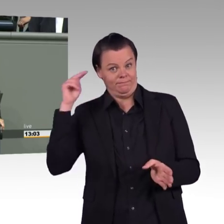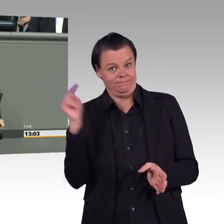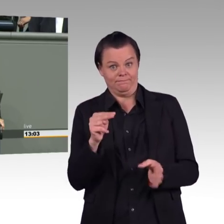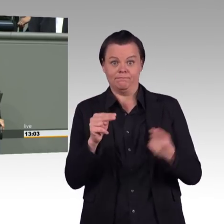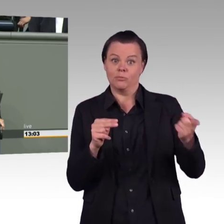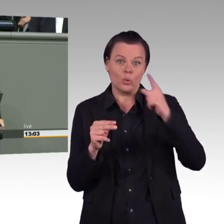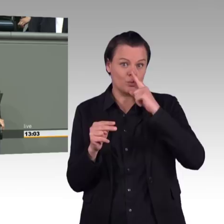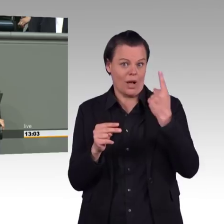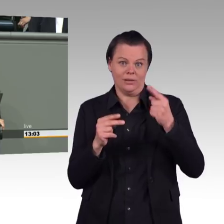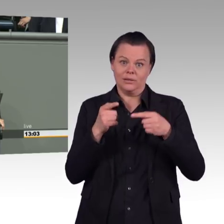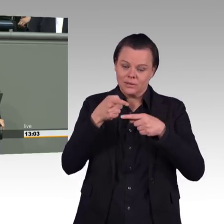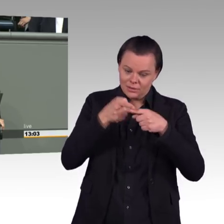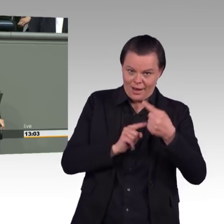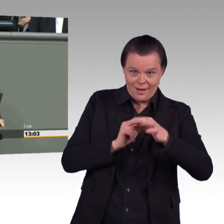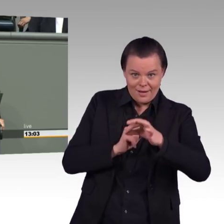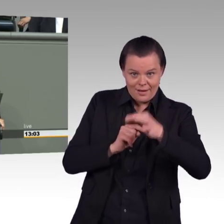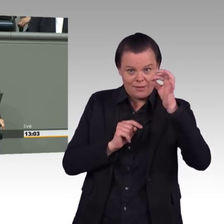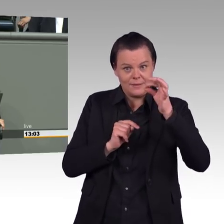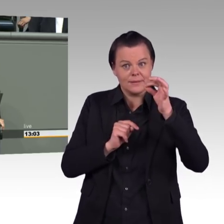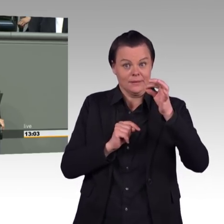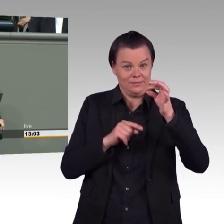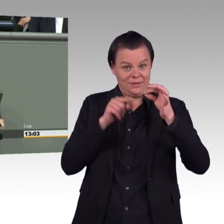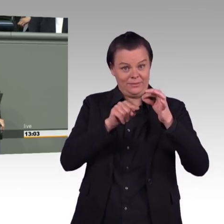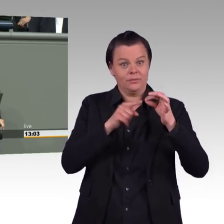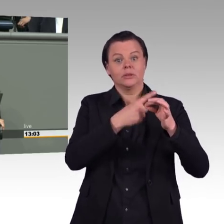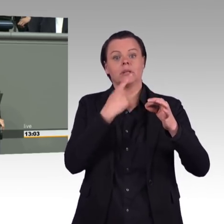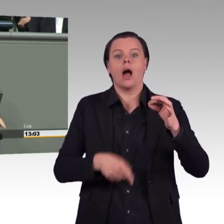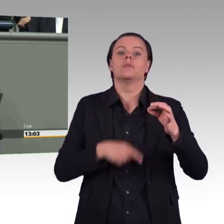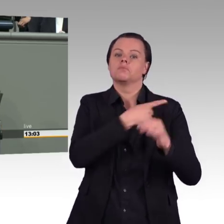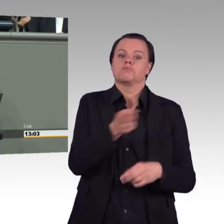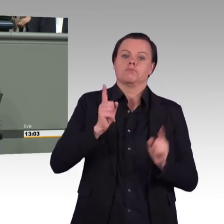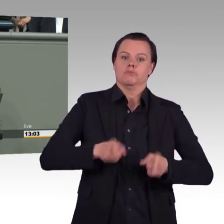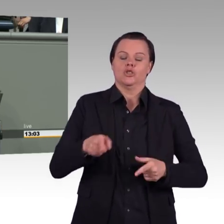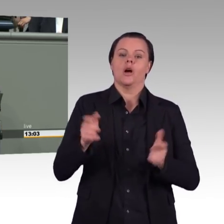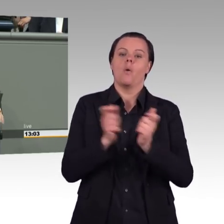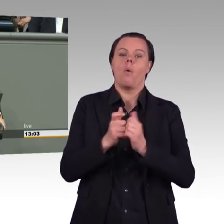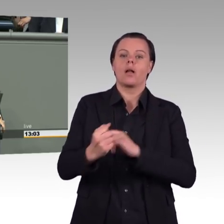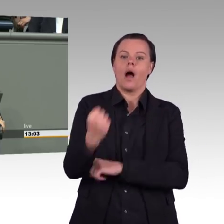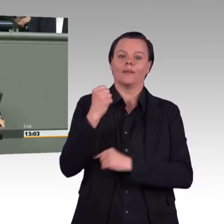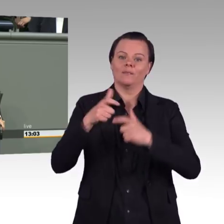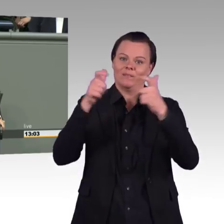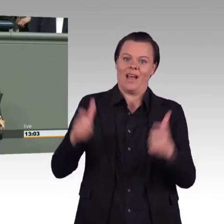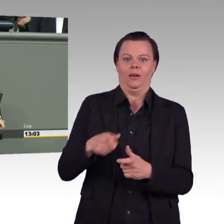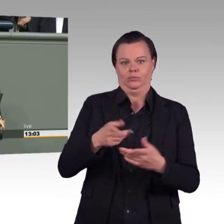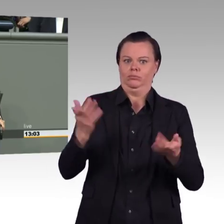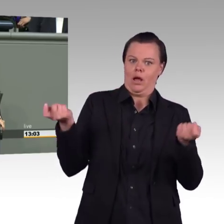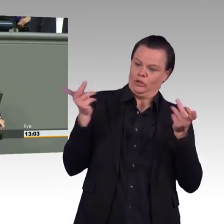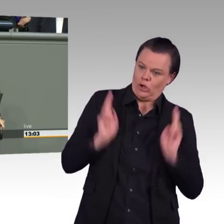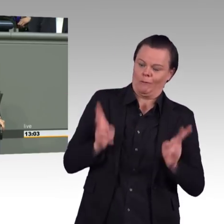Trick bei den Grünen, dass Sie Dinge versprechen, dass sozusagen jetzt der globale Klimawandel aufgehalten